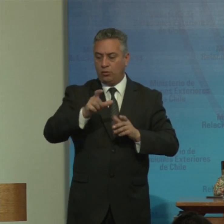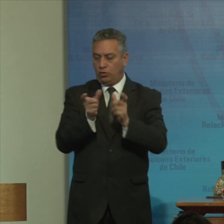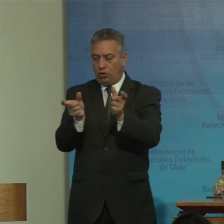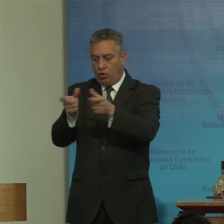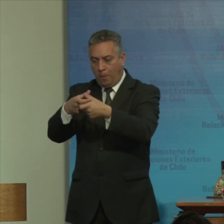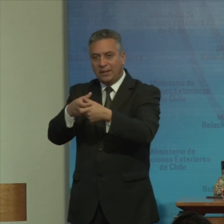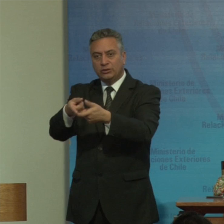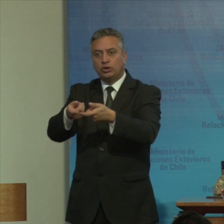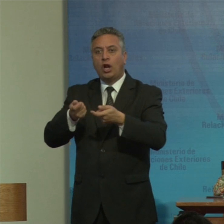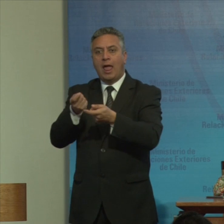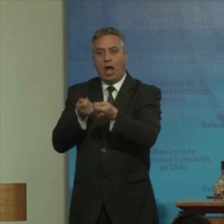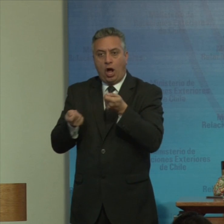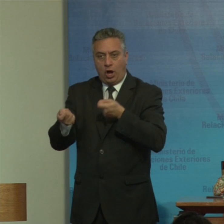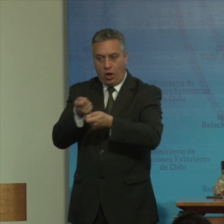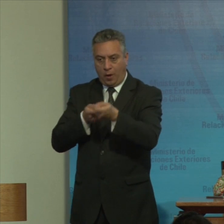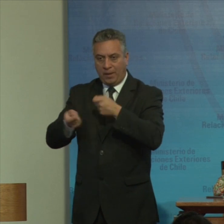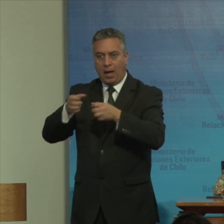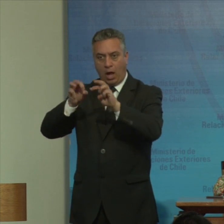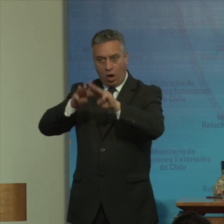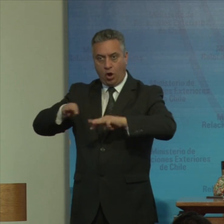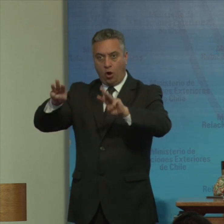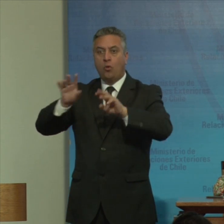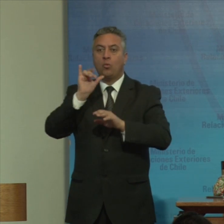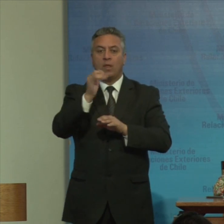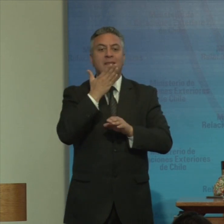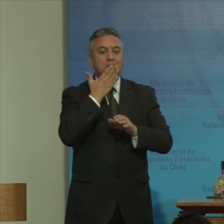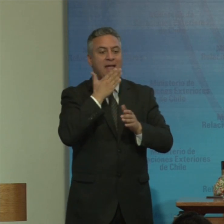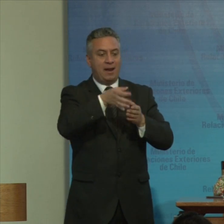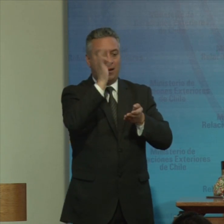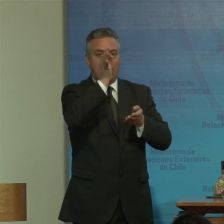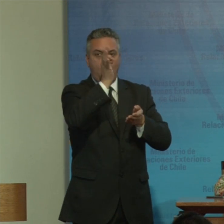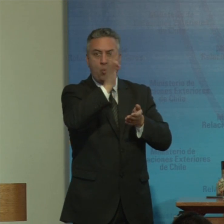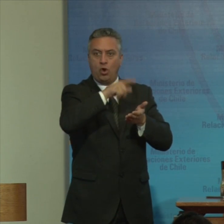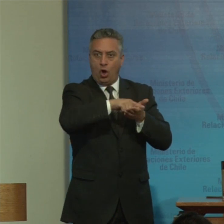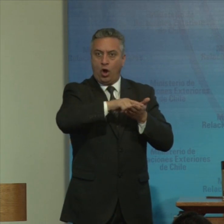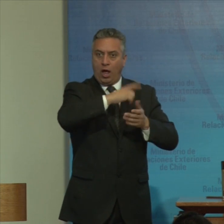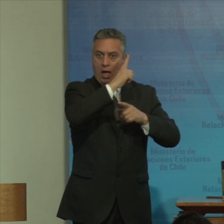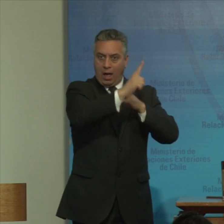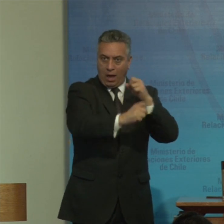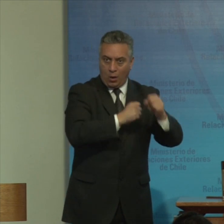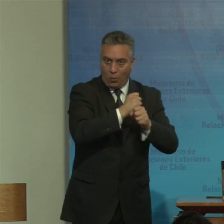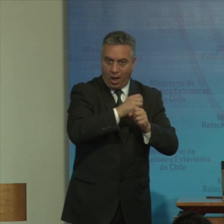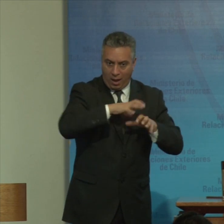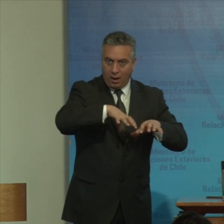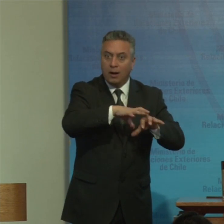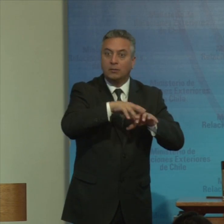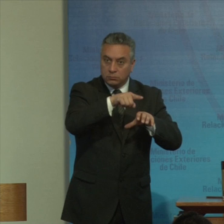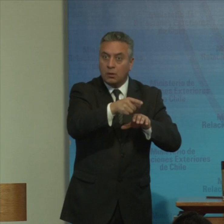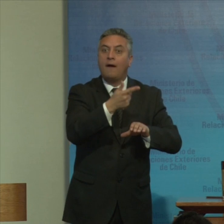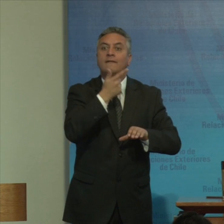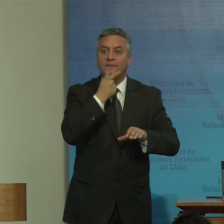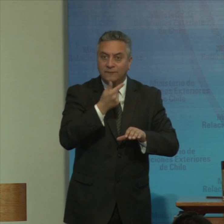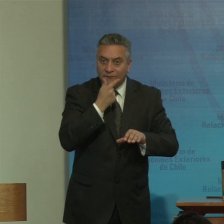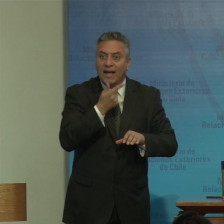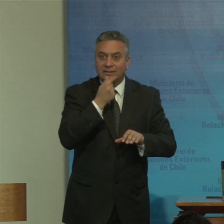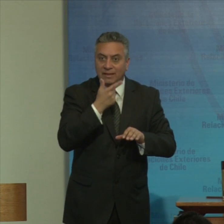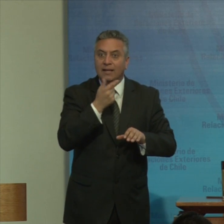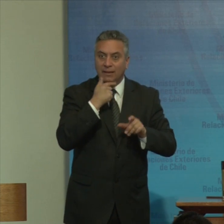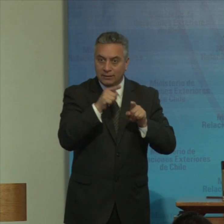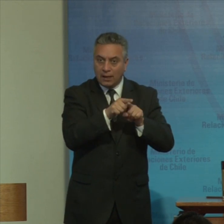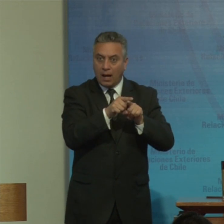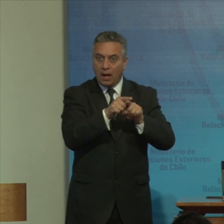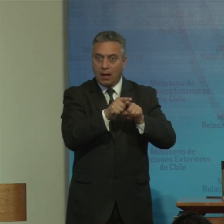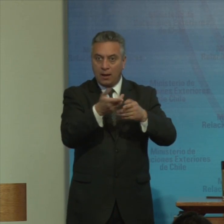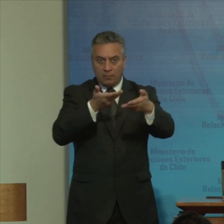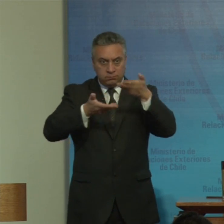de la ONU y la reunión anual de estas dos partes de la Convención facilita el diálogo entre países